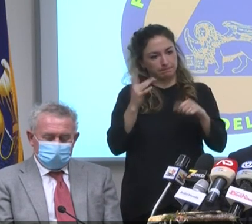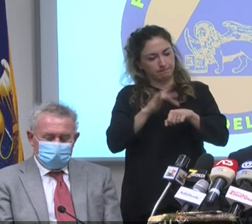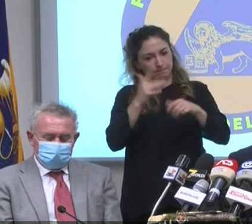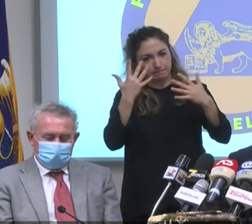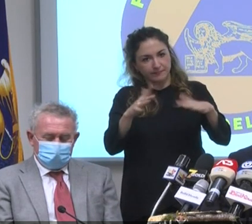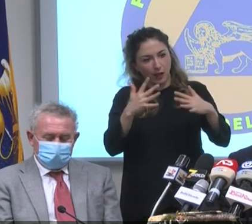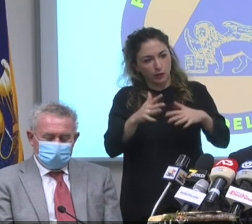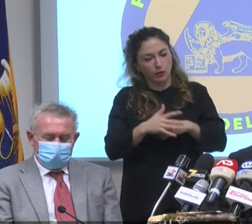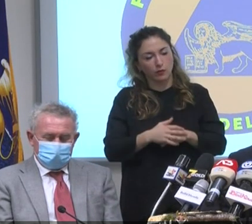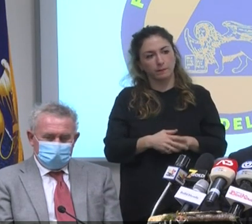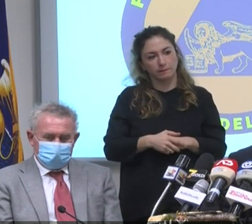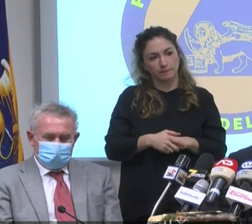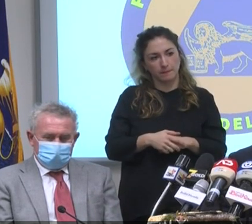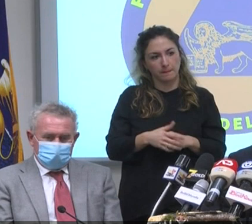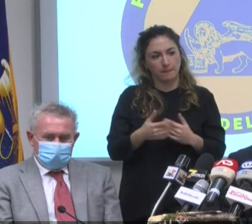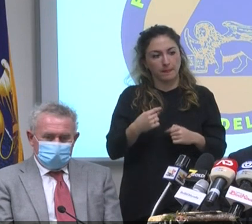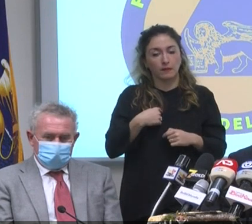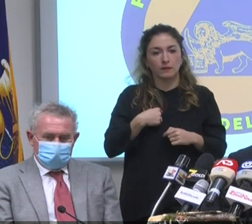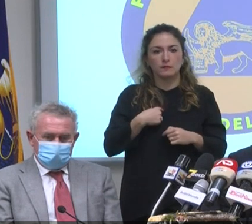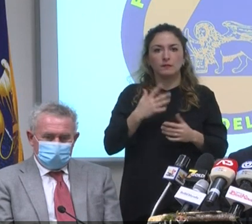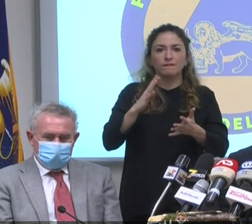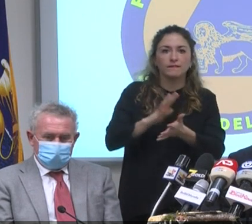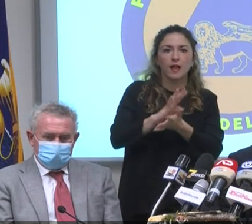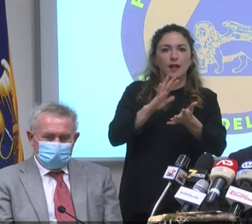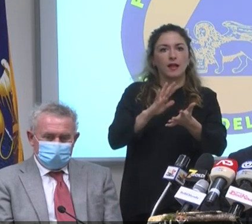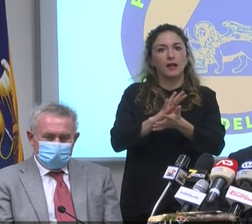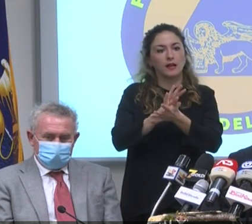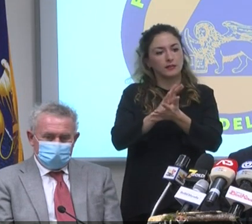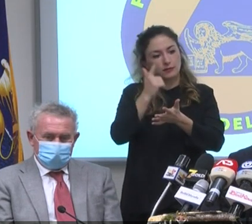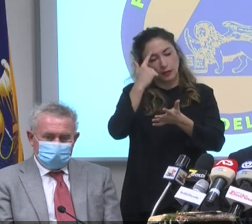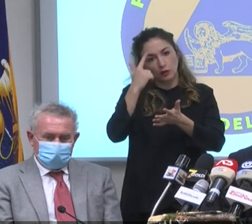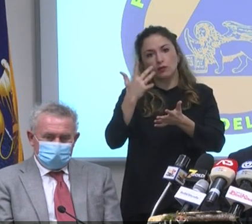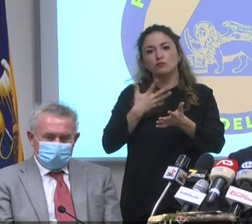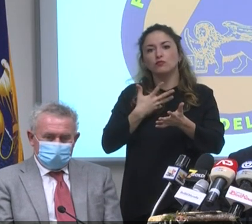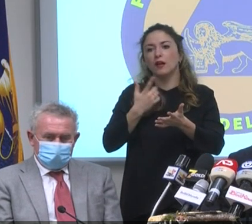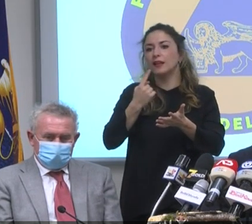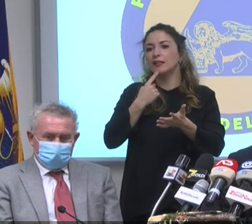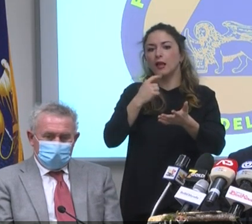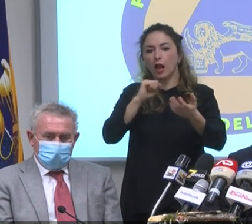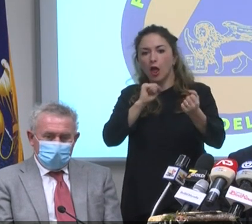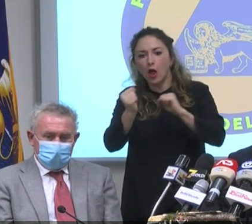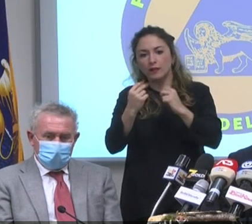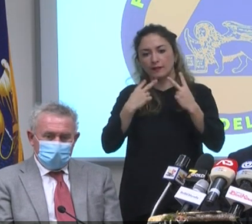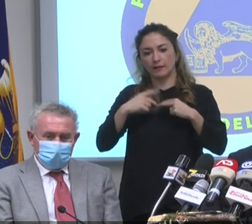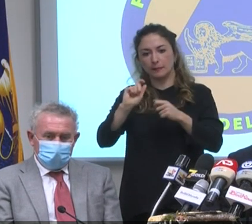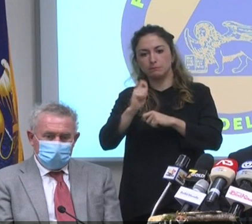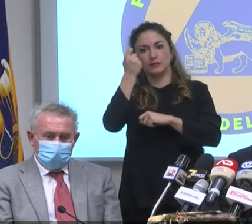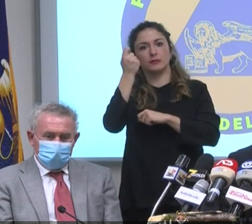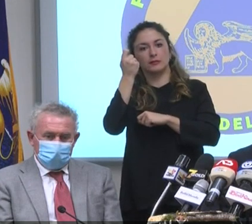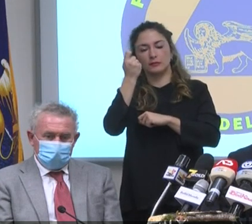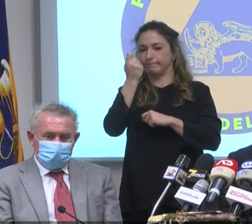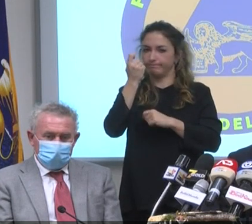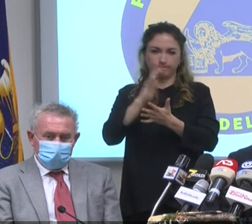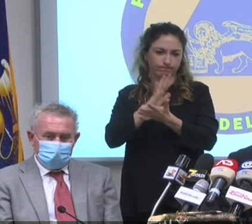non ho motivo di festeggiare sapendo che abbiamo delle persone che lottano tra la vita e la morte lottano per restare in vita